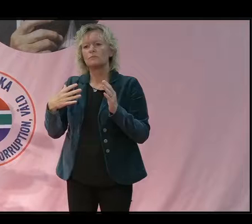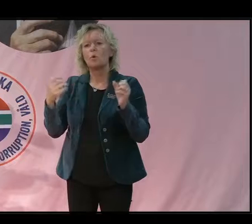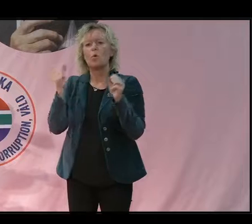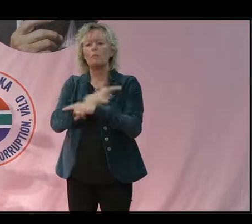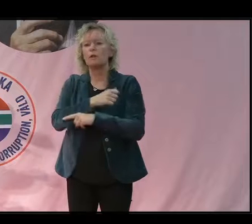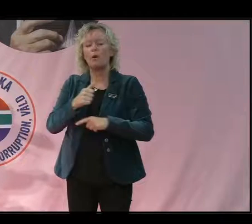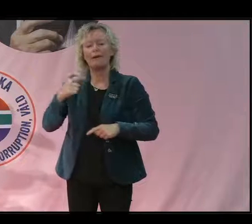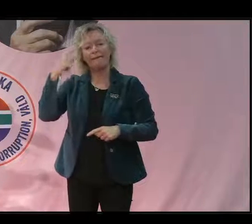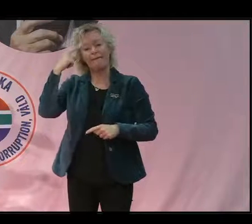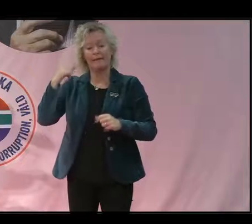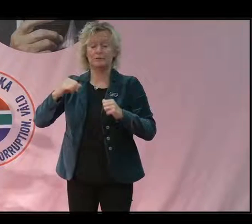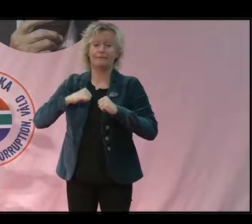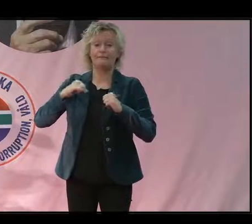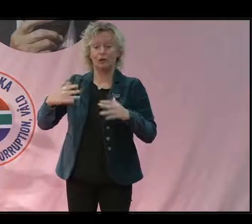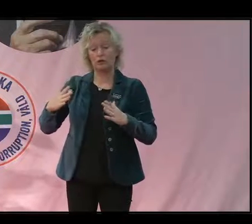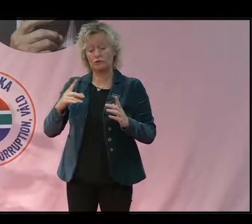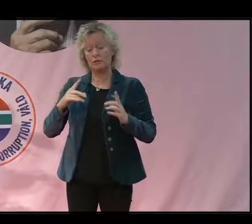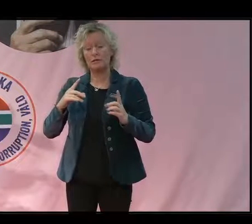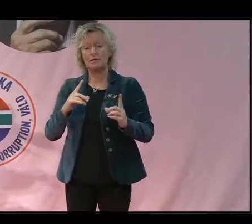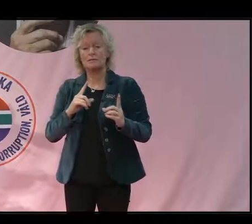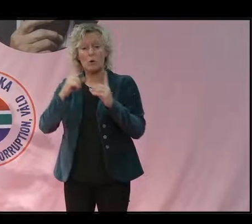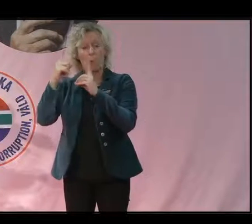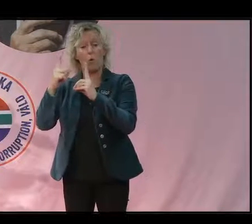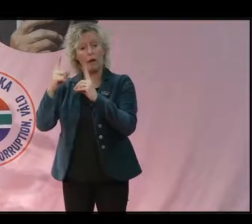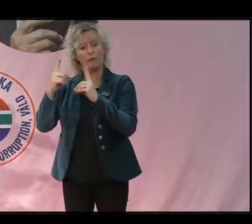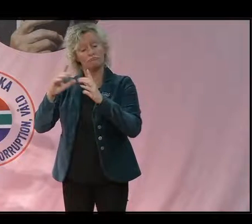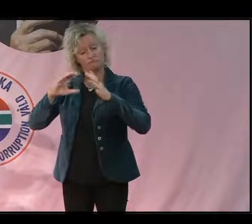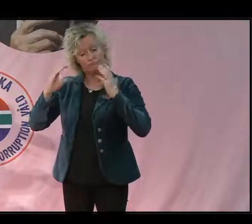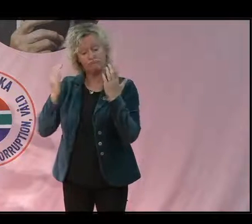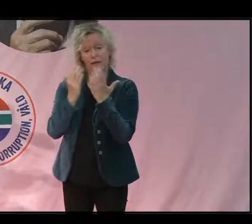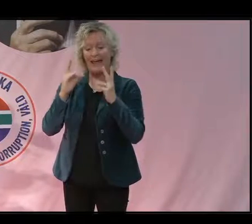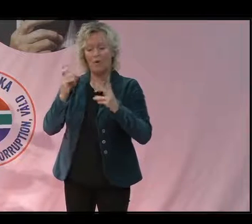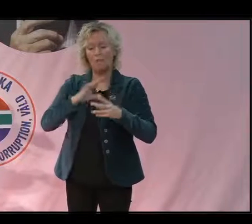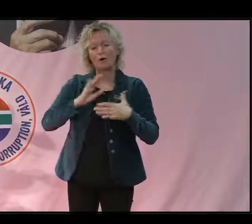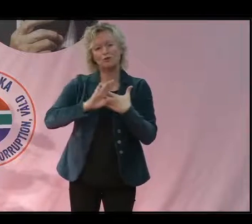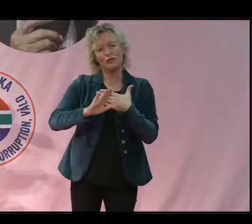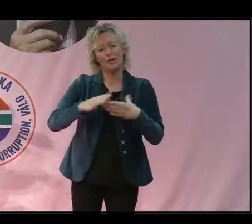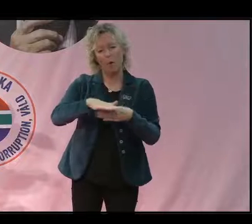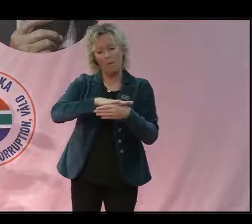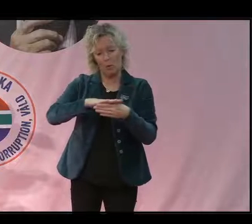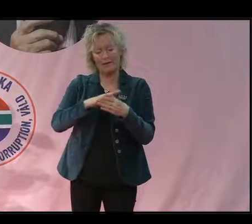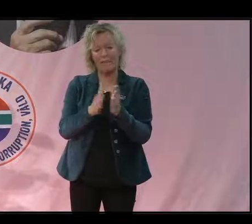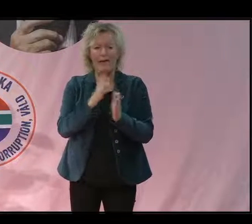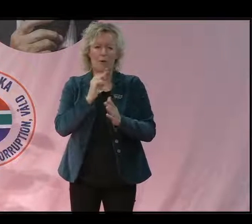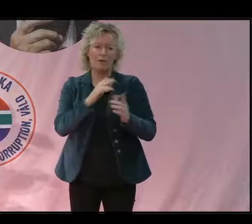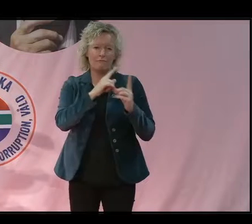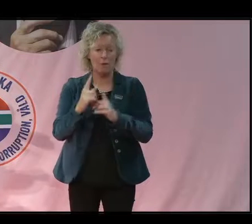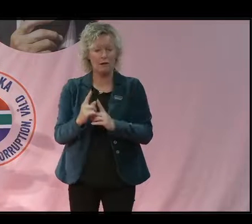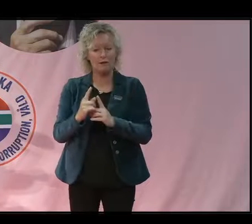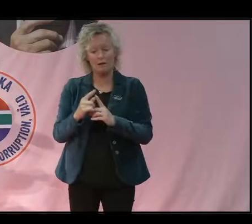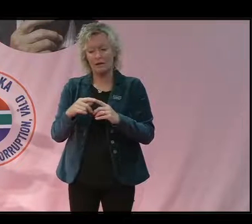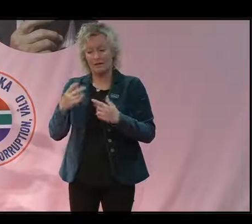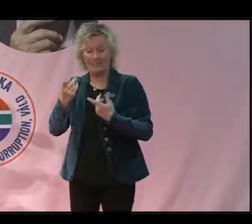för givet att skogen skyddas även om man har skyddade områden eller urfolksreservaten. I